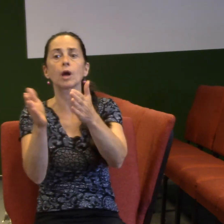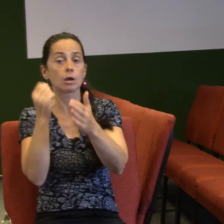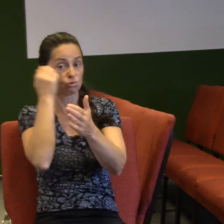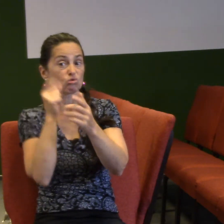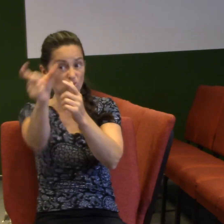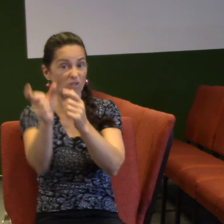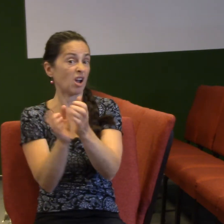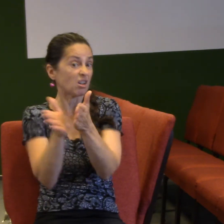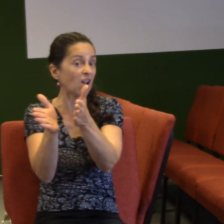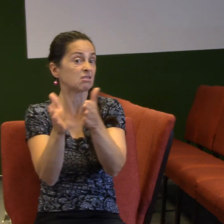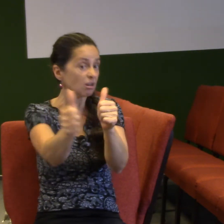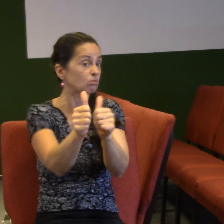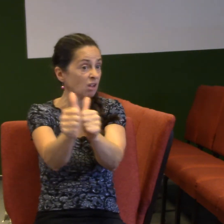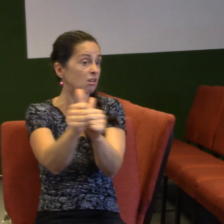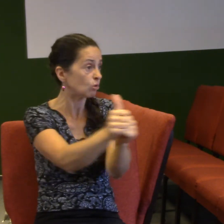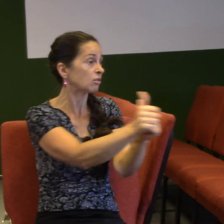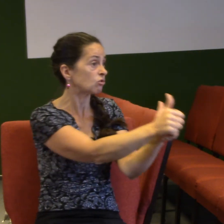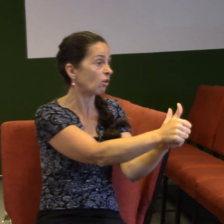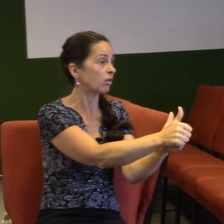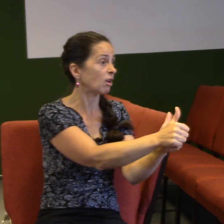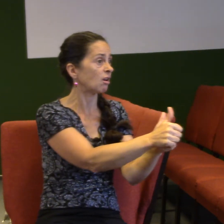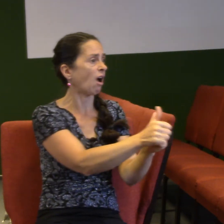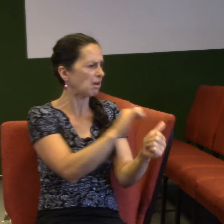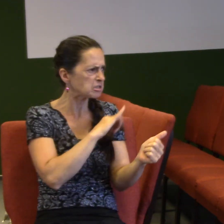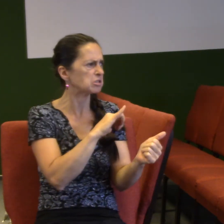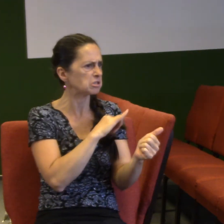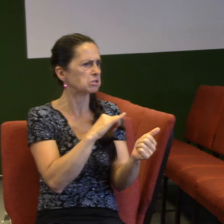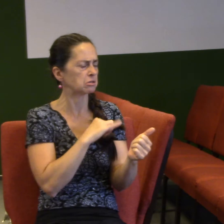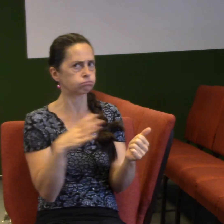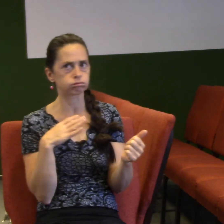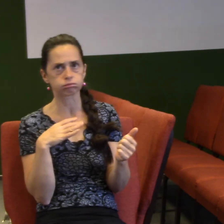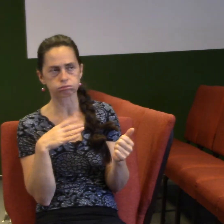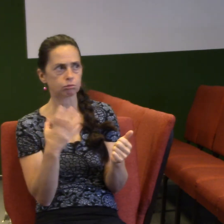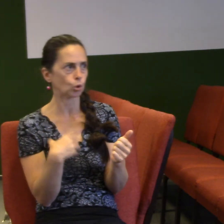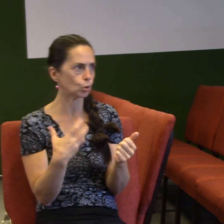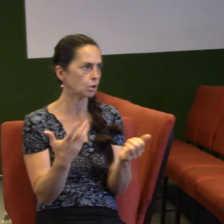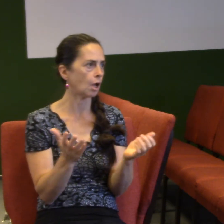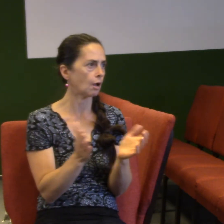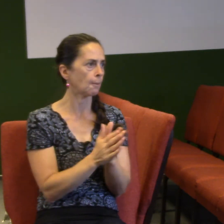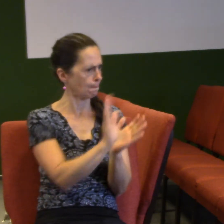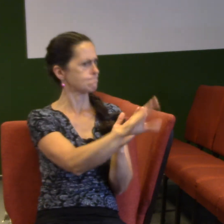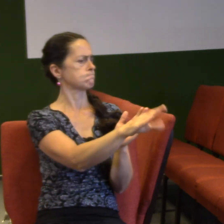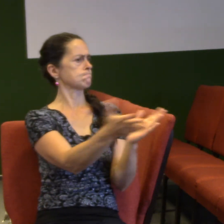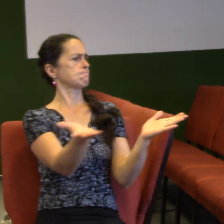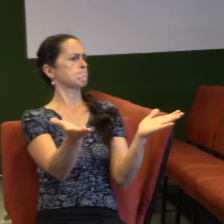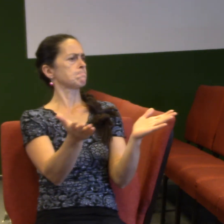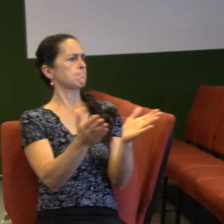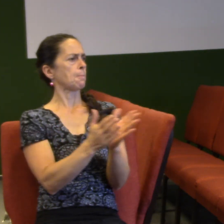nemravnost, je tam napstane dokonce taková, která není ani ve světě. Případ, kdy někdo spál s,